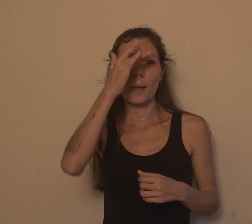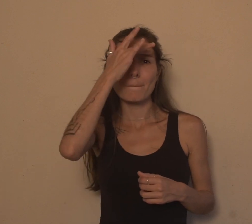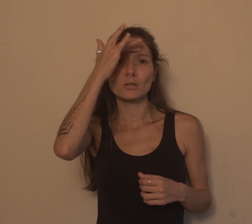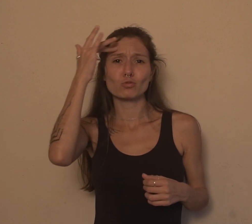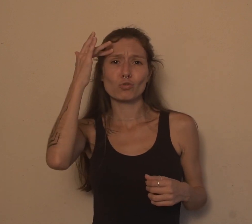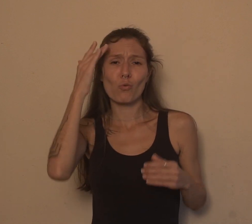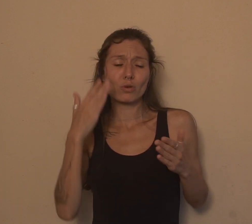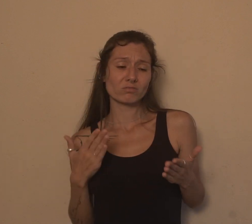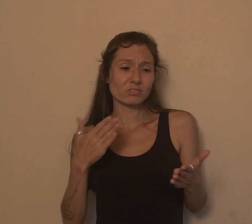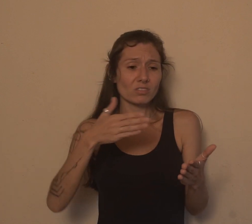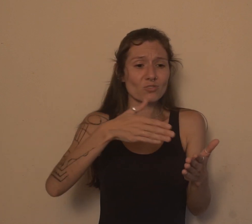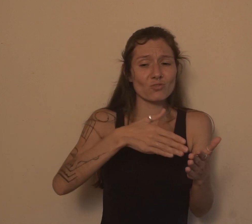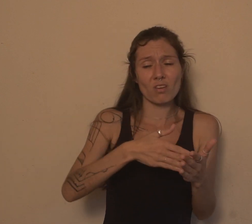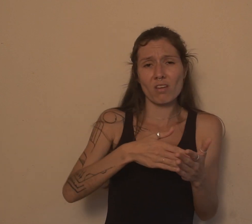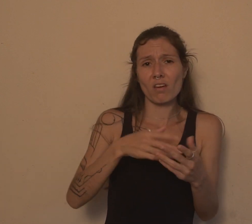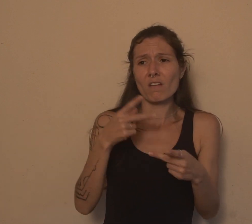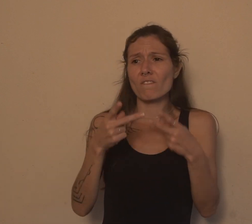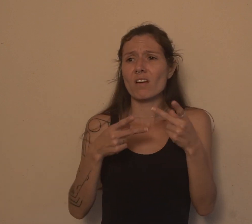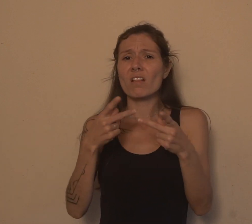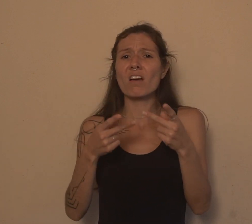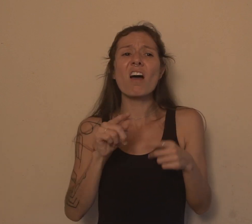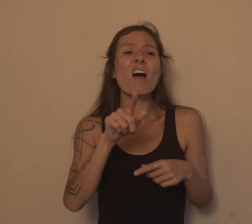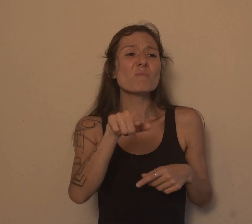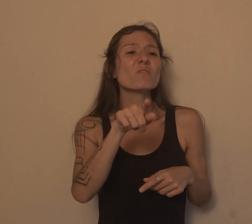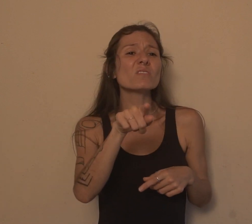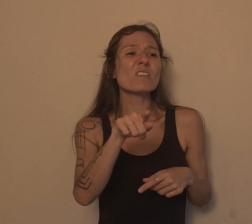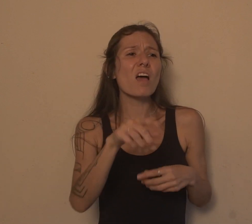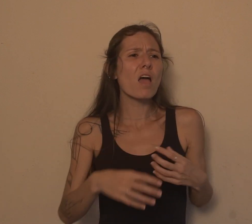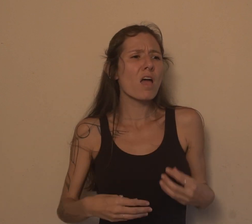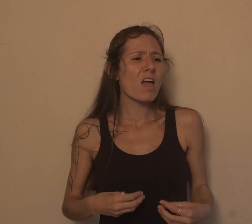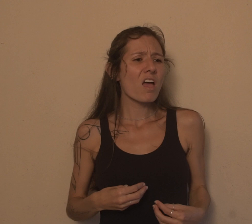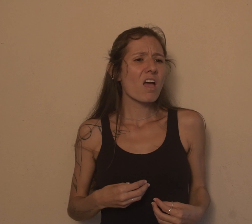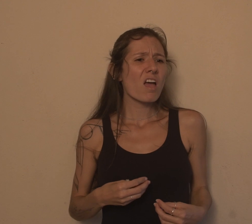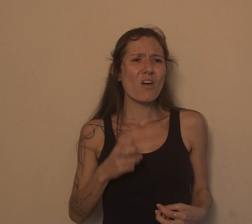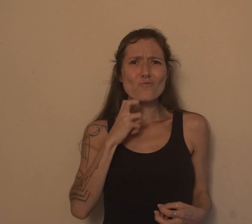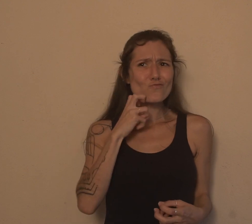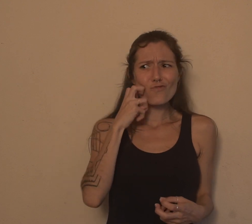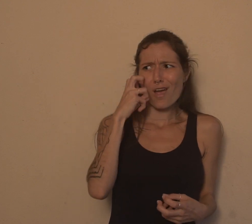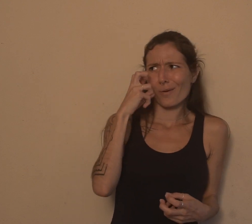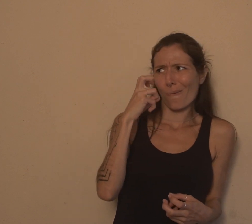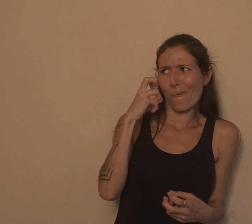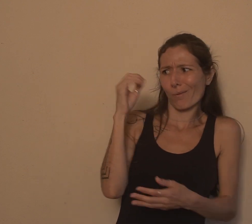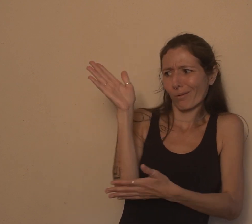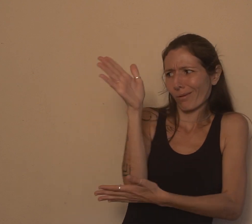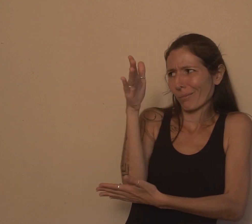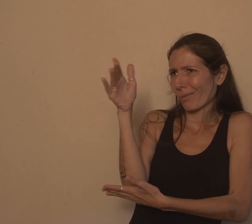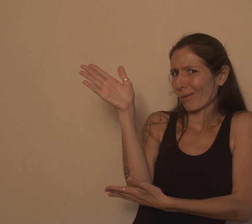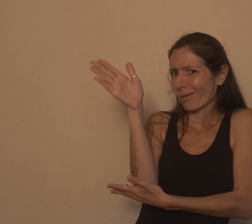sabe. Às vezes, algumas pessoas, até já me falaram, assim, ah, mas você não sente vergonha de andar com a